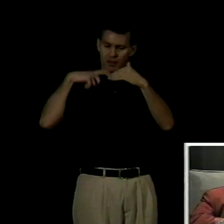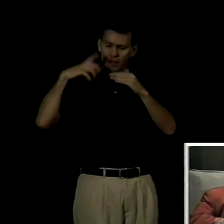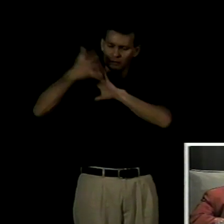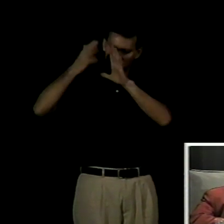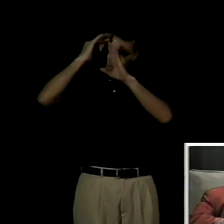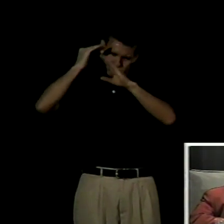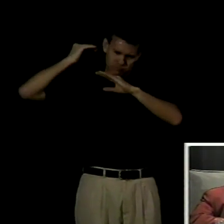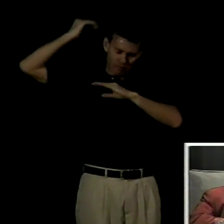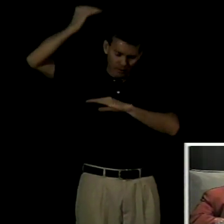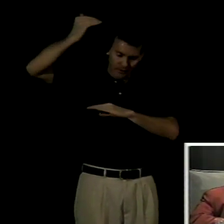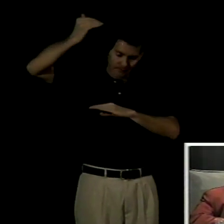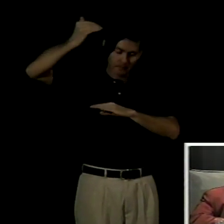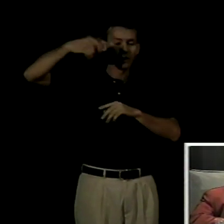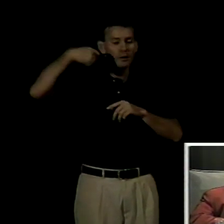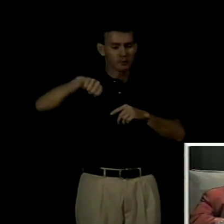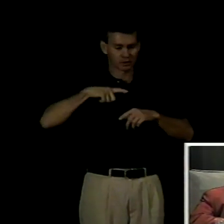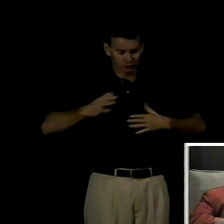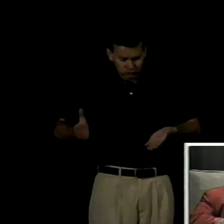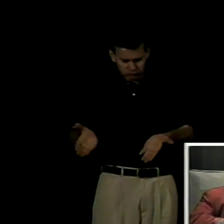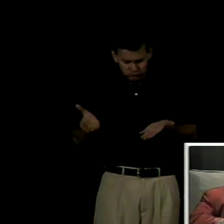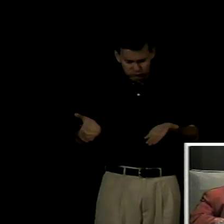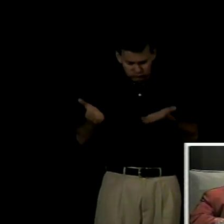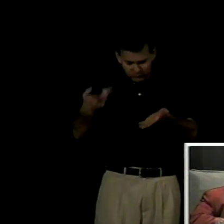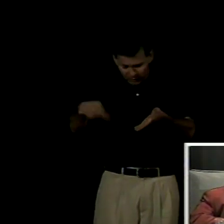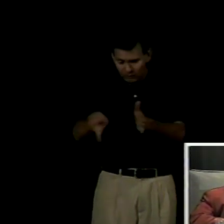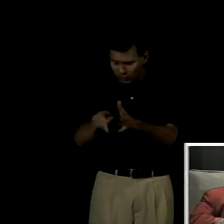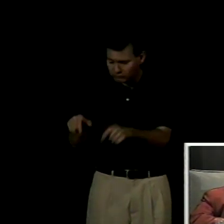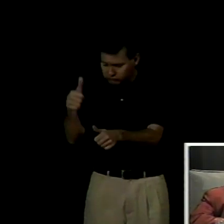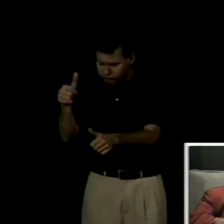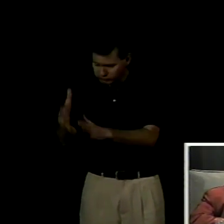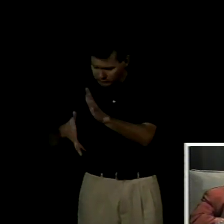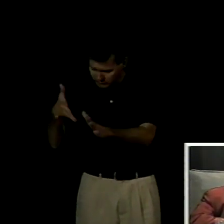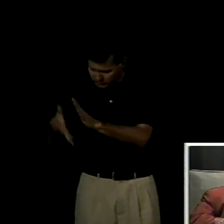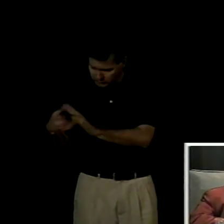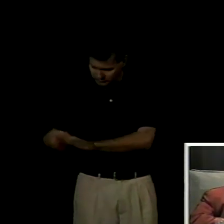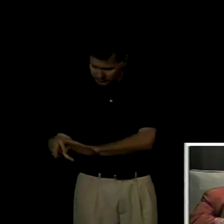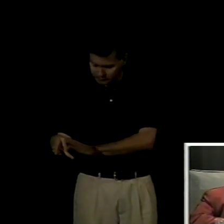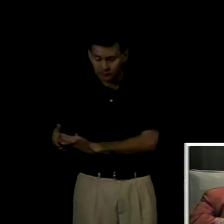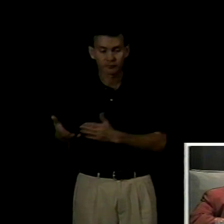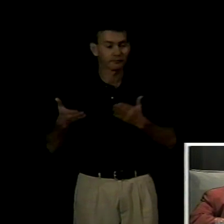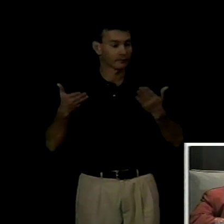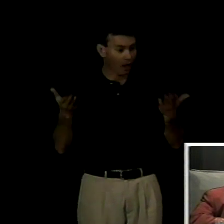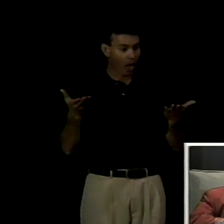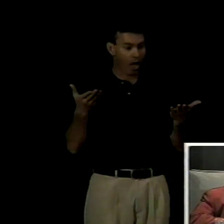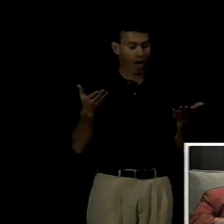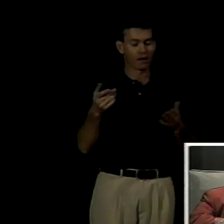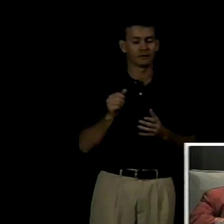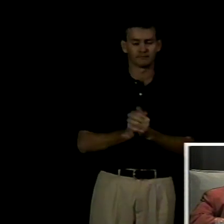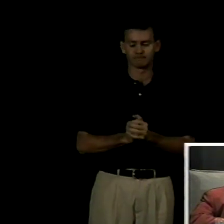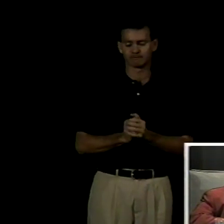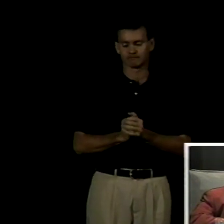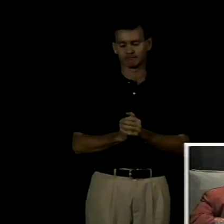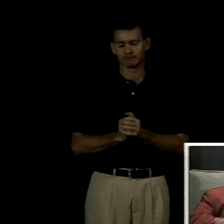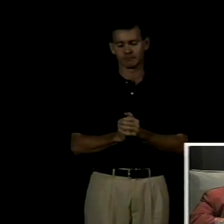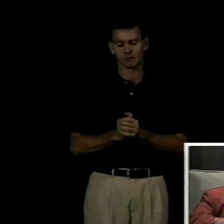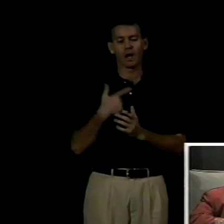promover su adquisición como primera lengua esto supone que se parte de la creencia de la importancia de la